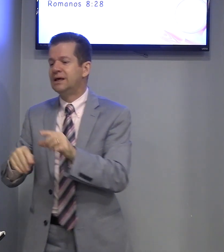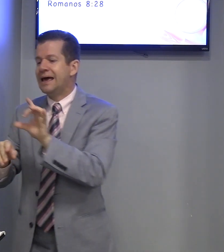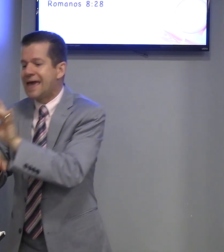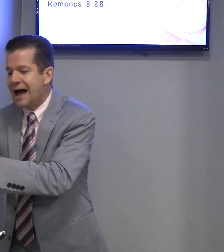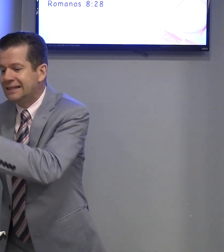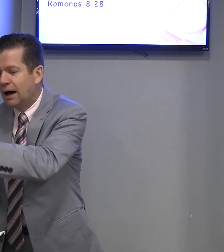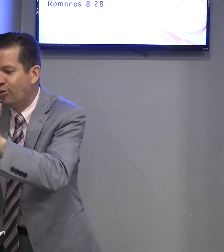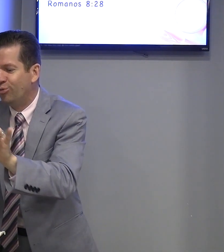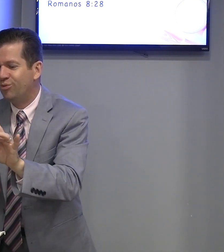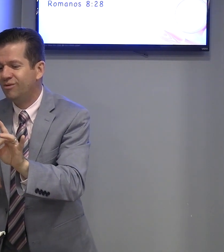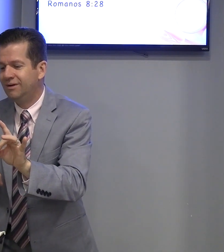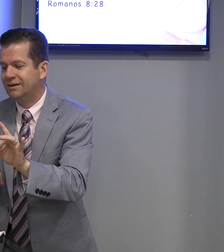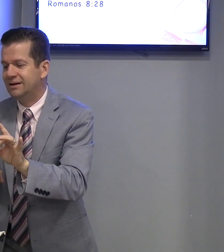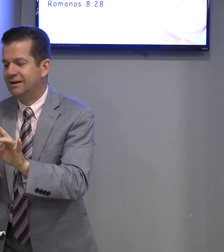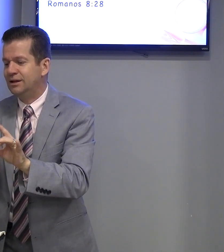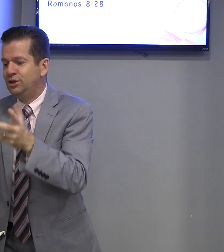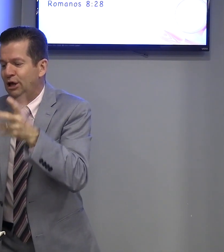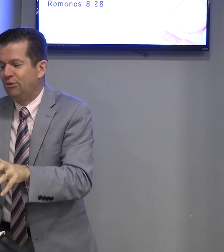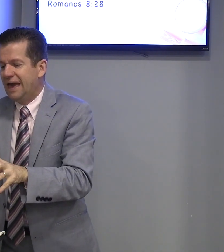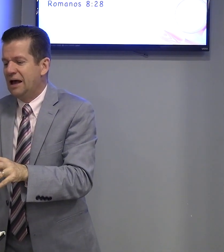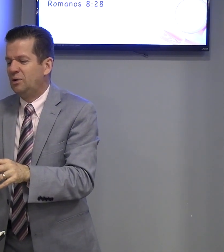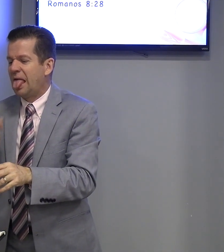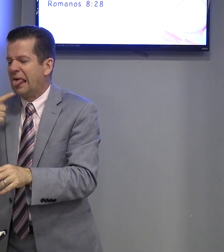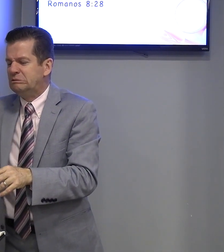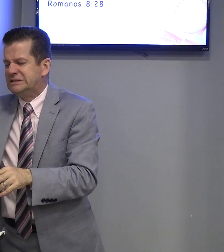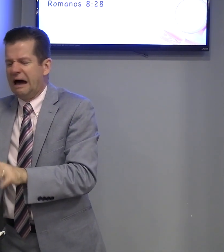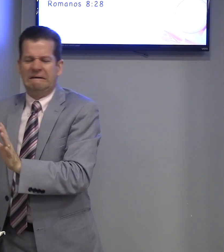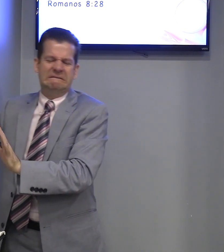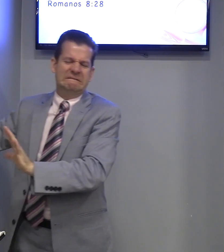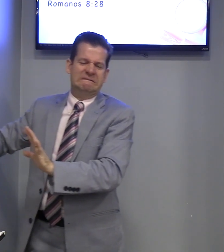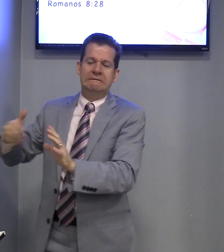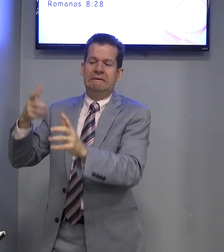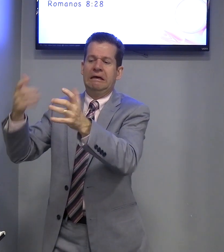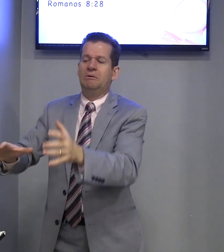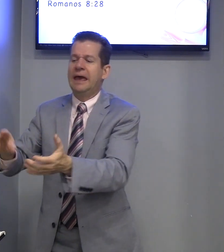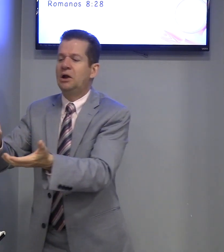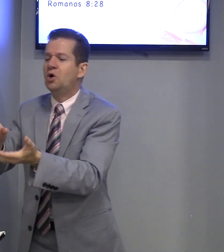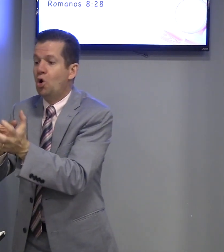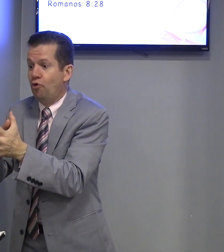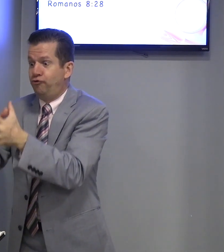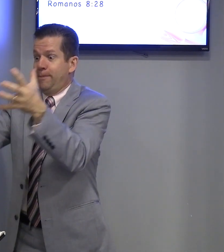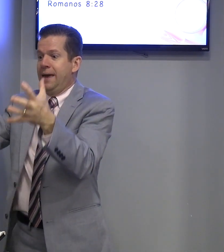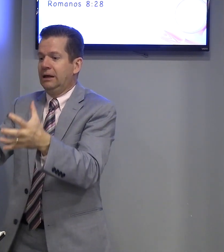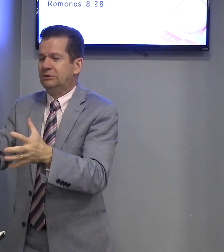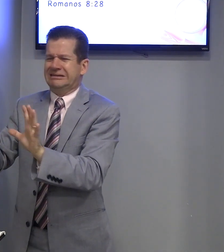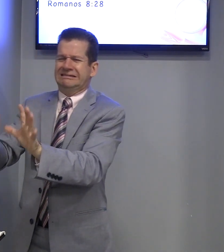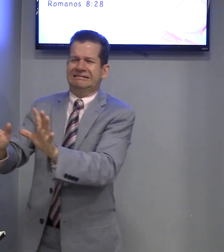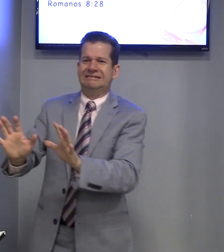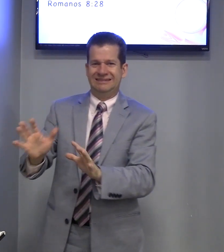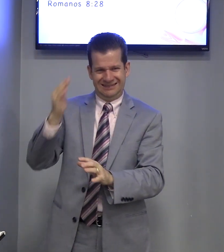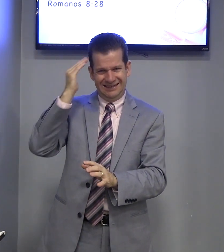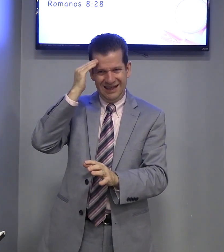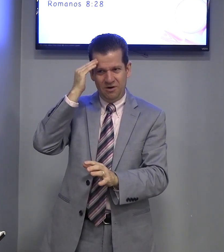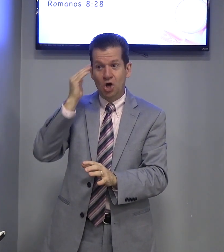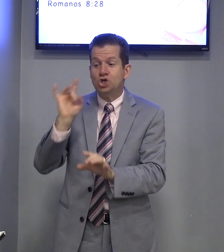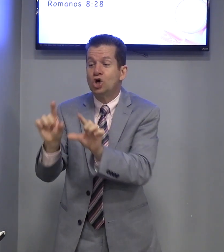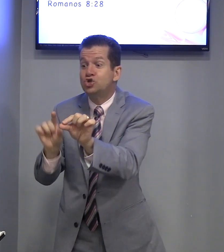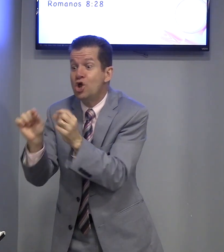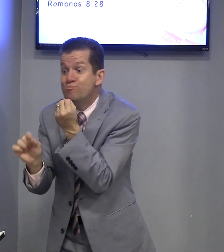cada um. Eu não quero sal. Eu não quero fermento. Entendeu? Só escolher o